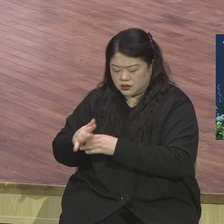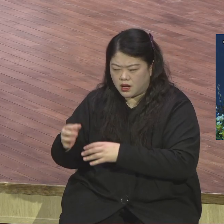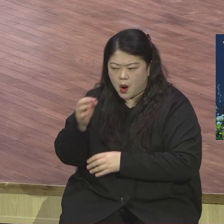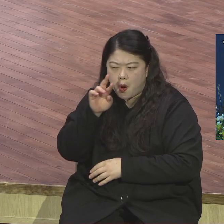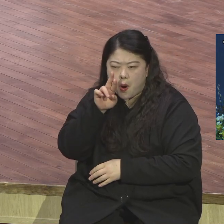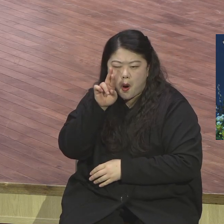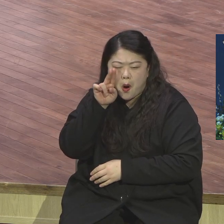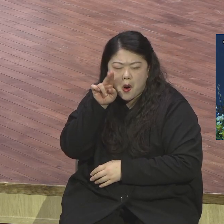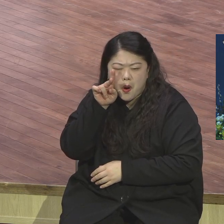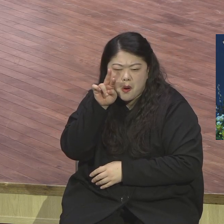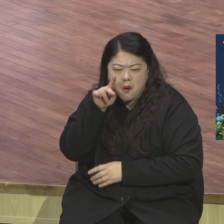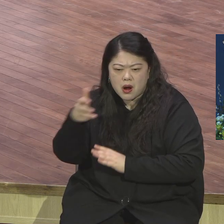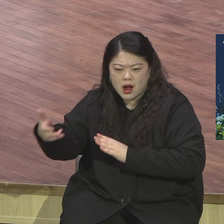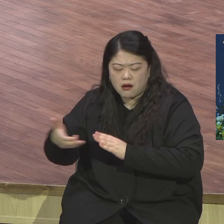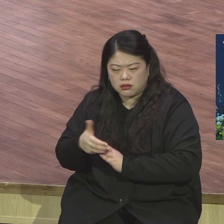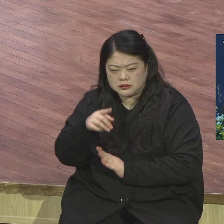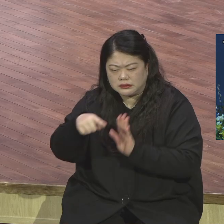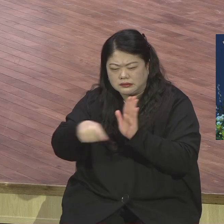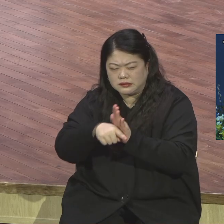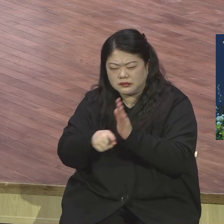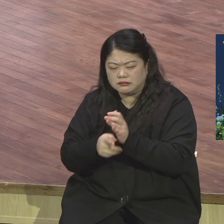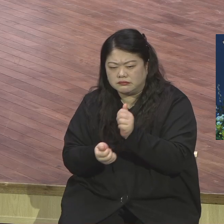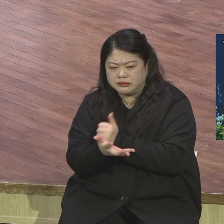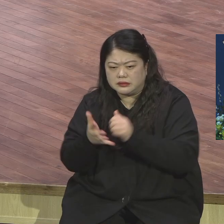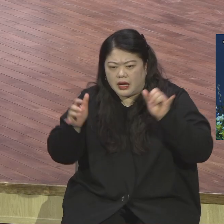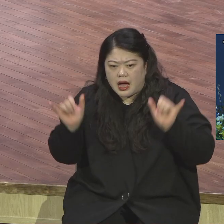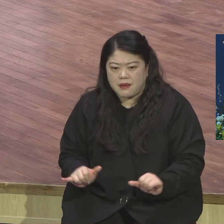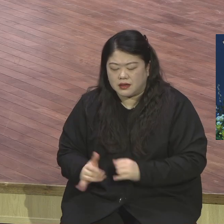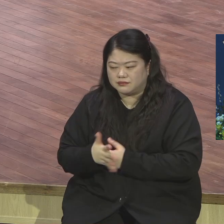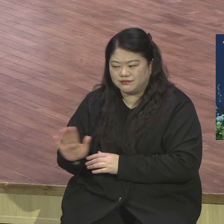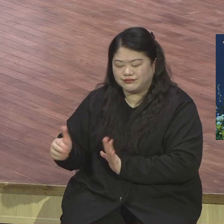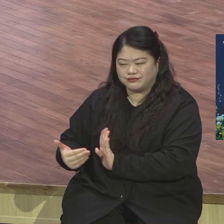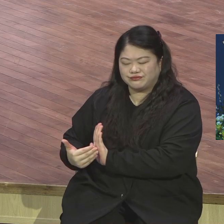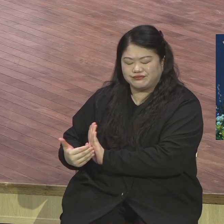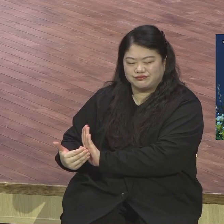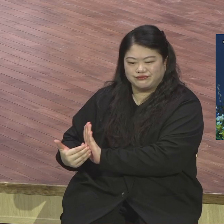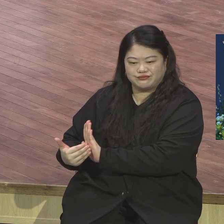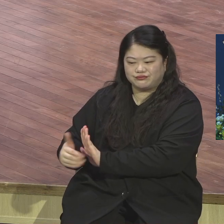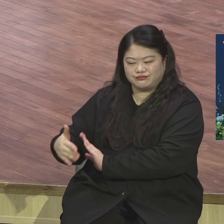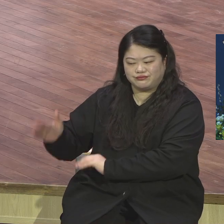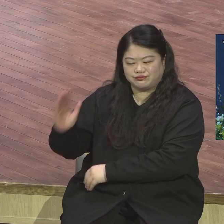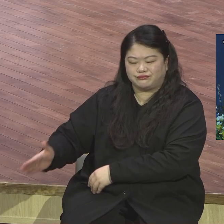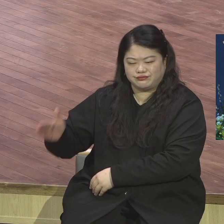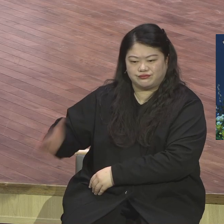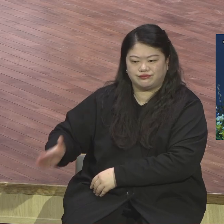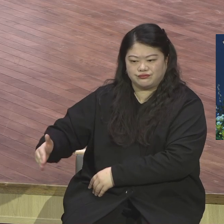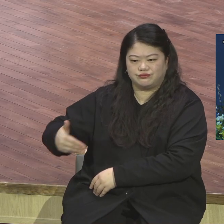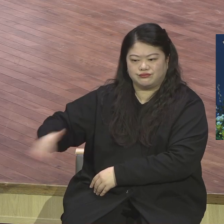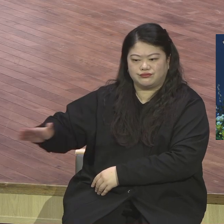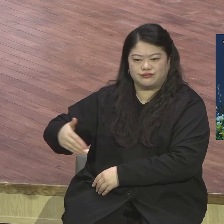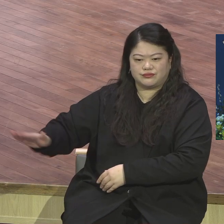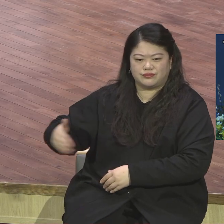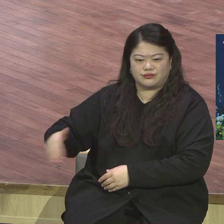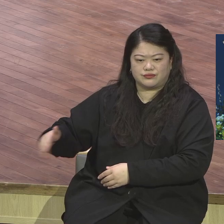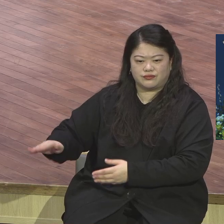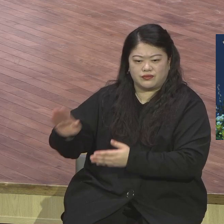거절했어요. 여기에 이 사마리아 사람들이 앙심을 품고 교묘하게 방해 공작을